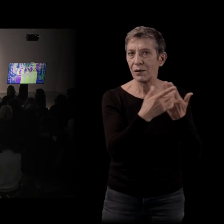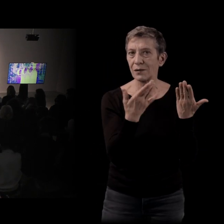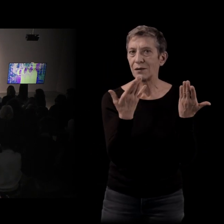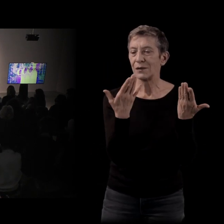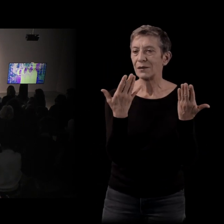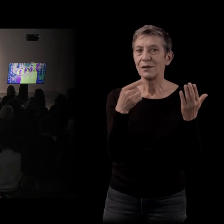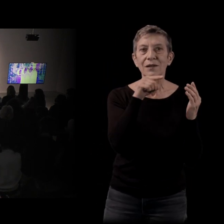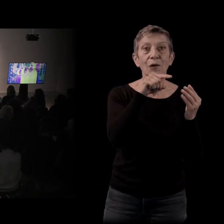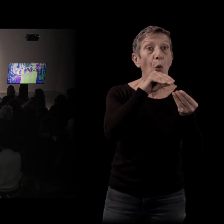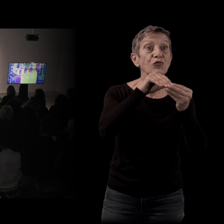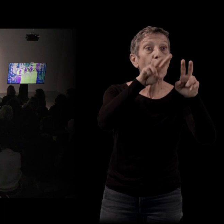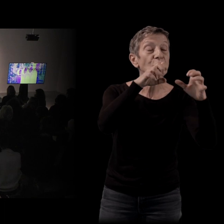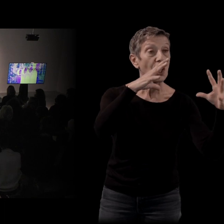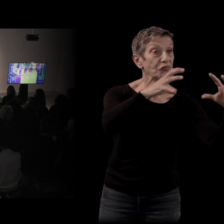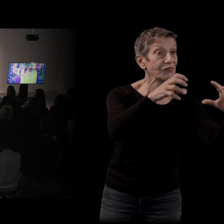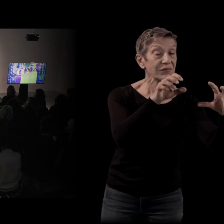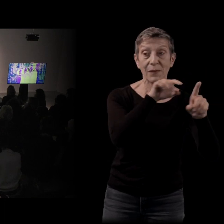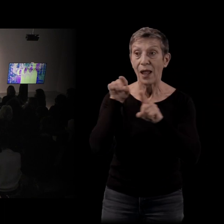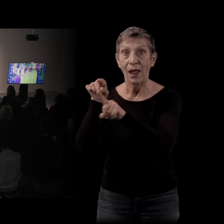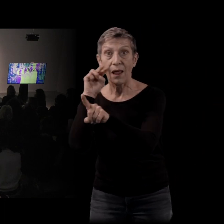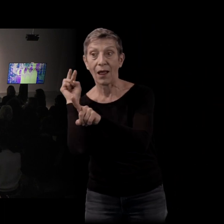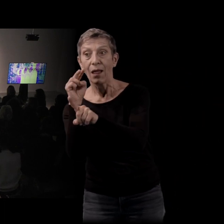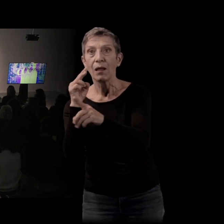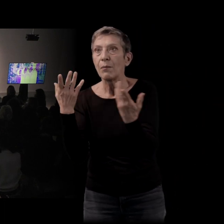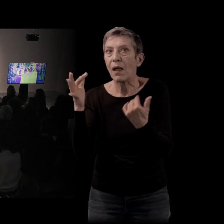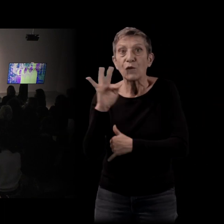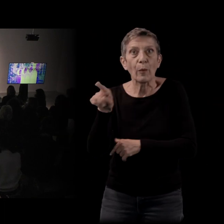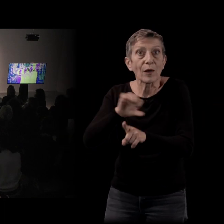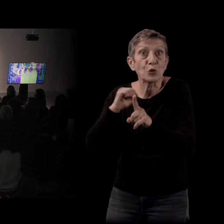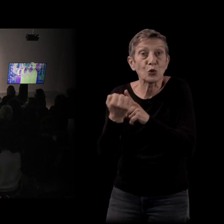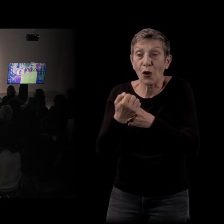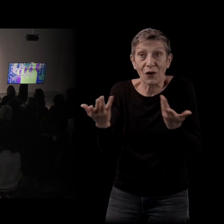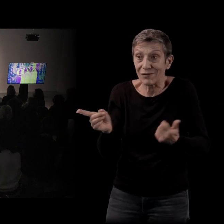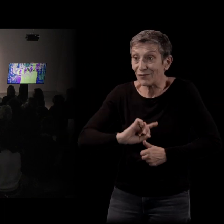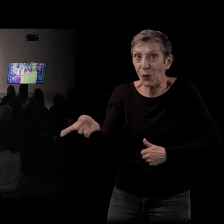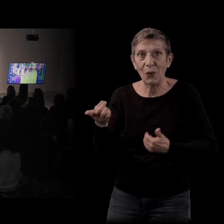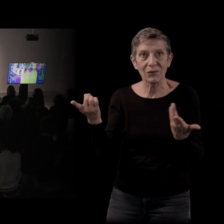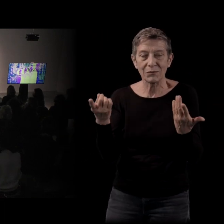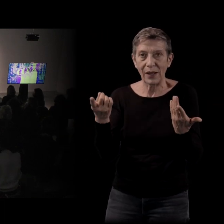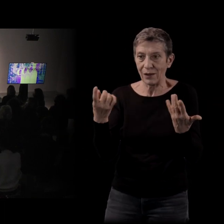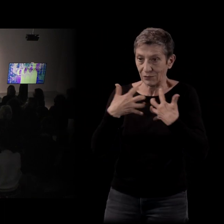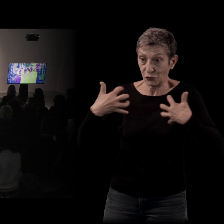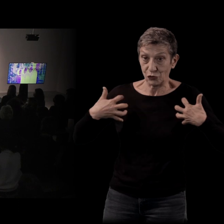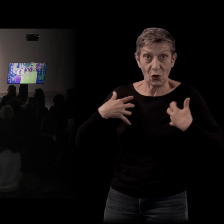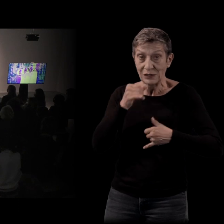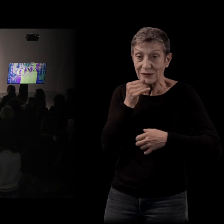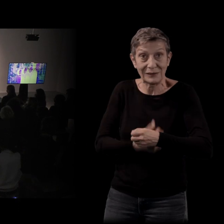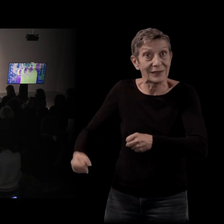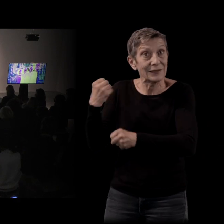et pourtant, il n'était pas sociologue du tout, c'était même une discipline qui n'était pas inventée en tant que telle à ce moment-là. Donc, la littérature